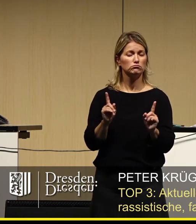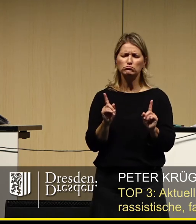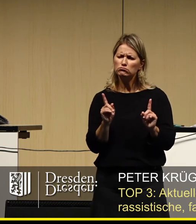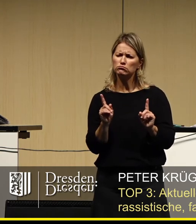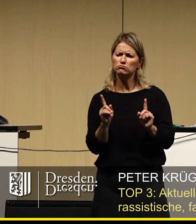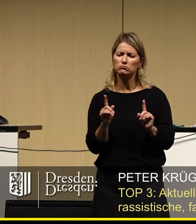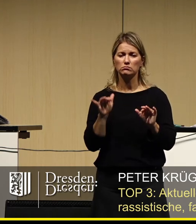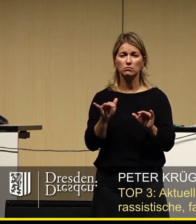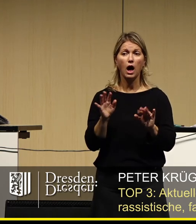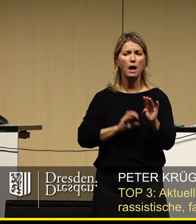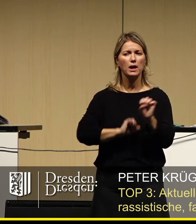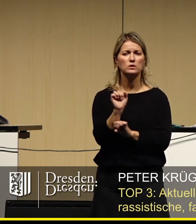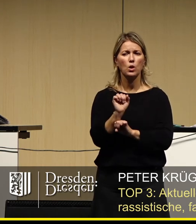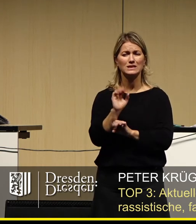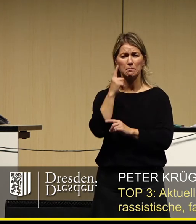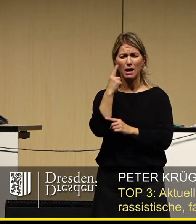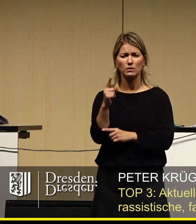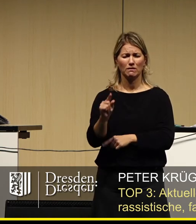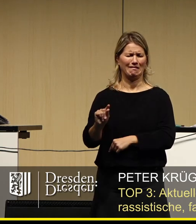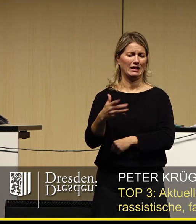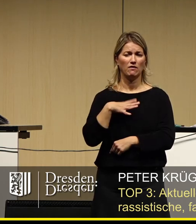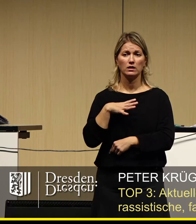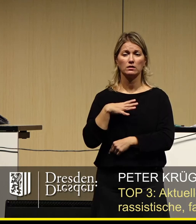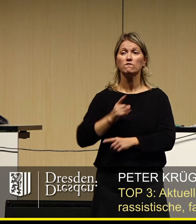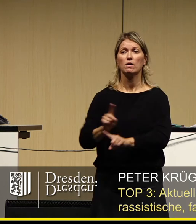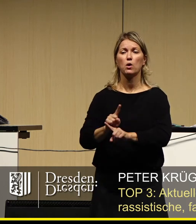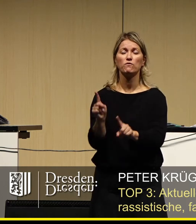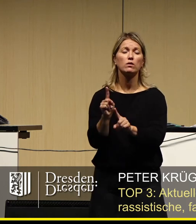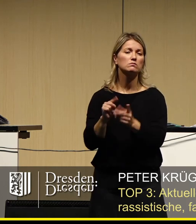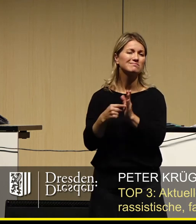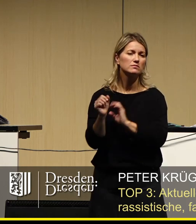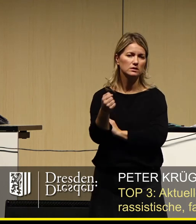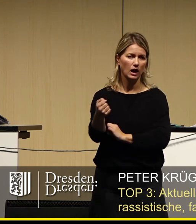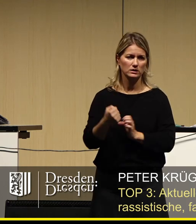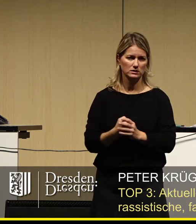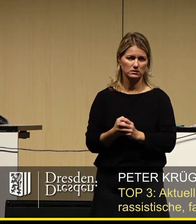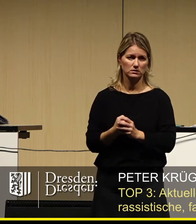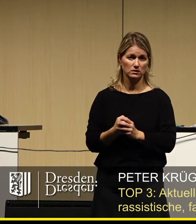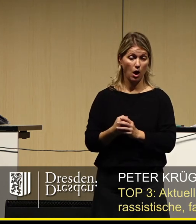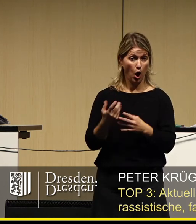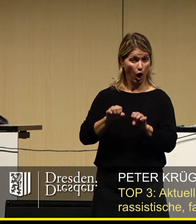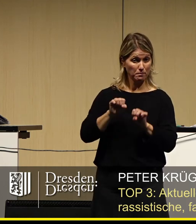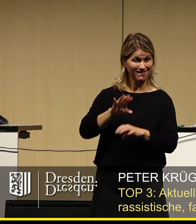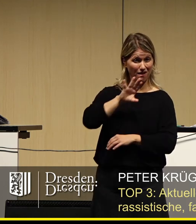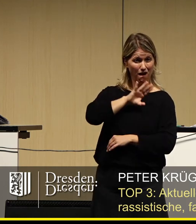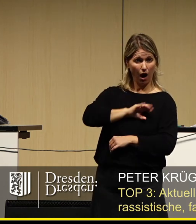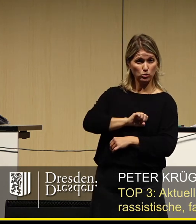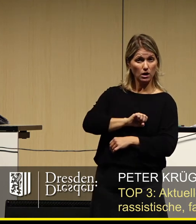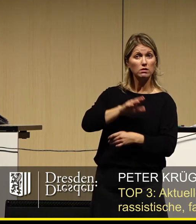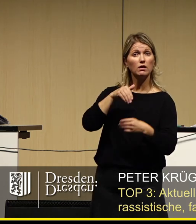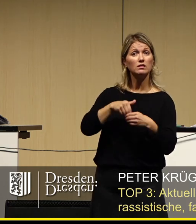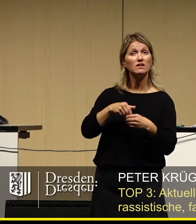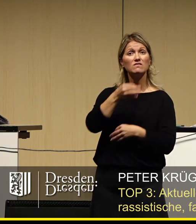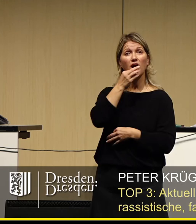nicht, dass man jeder missliebigen Meinung mit Verboten drohen kann. Das Aushalten können ist weniger eine rechtliche